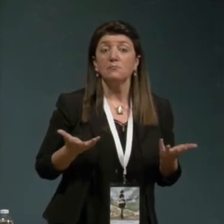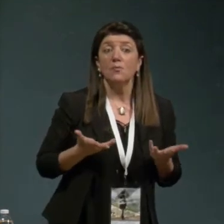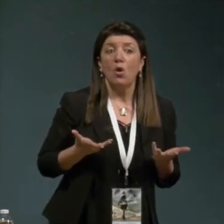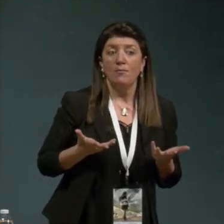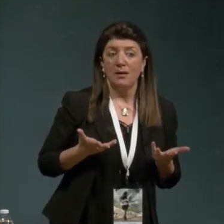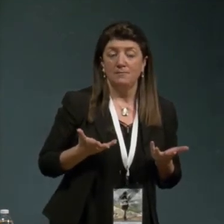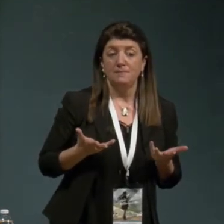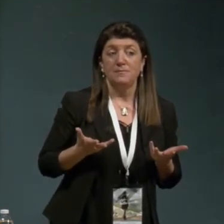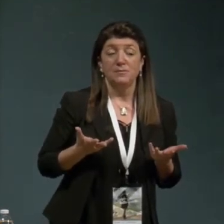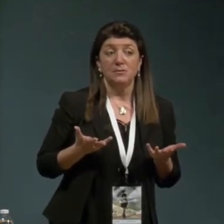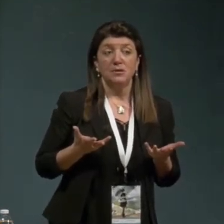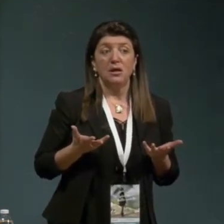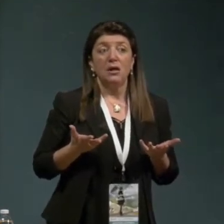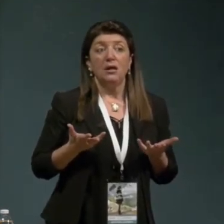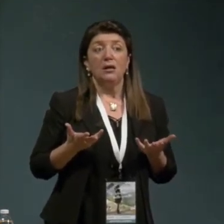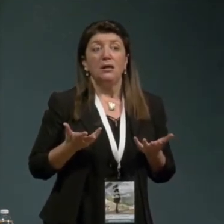fatto che